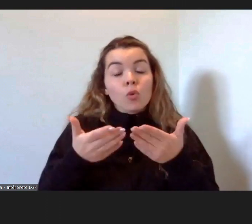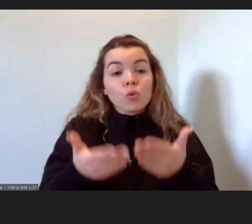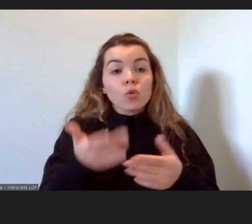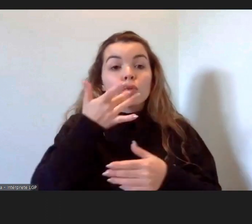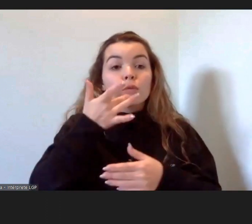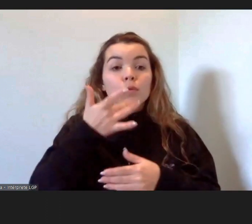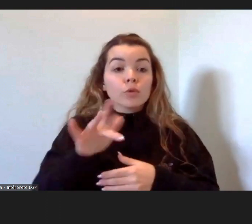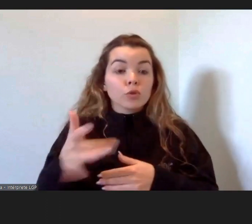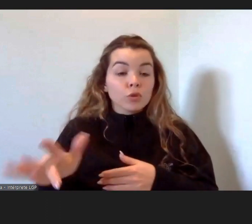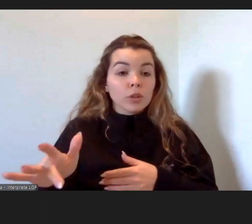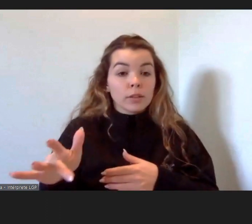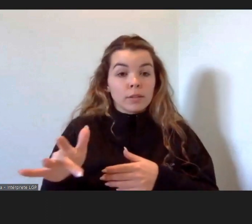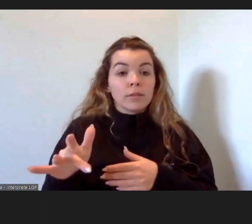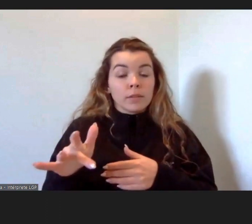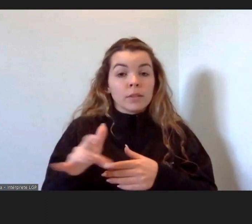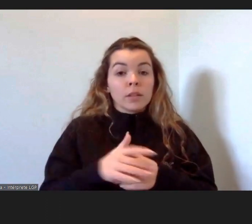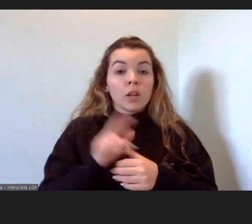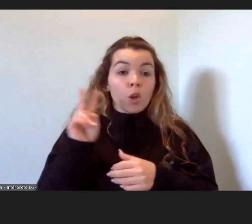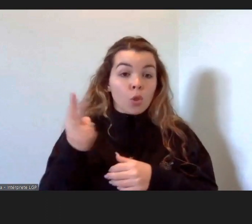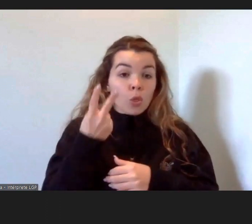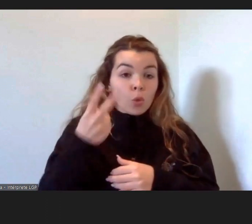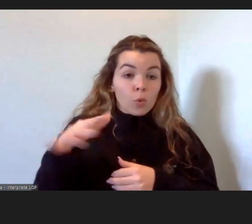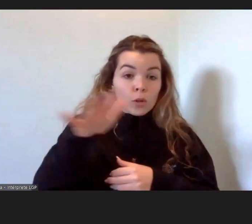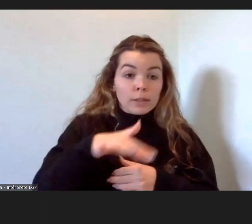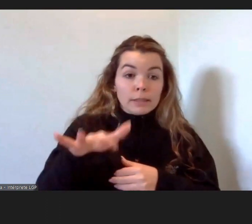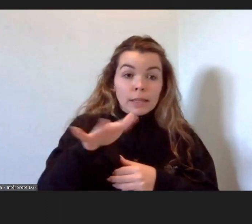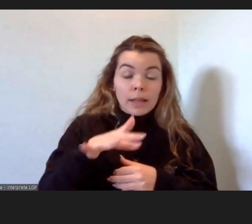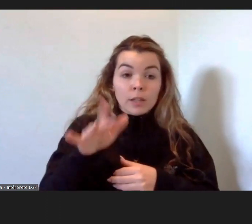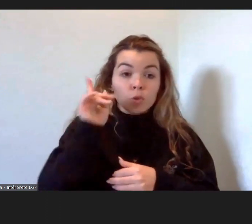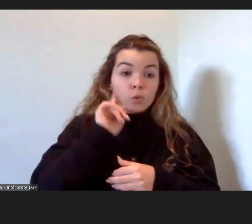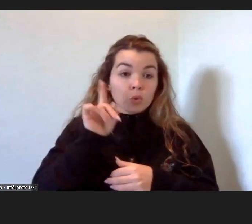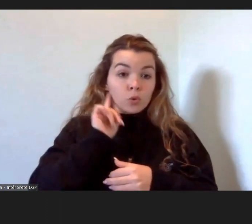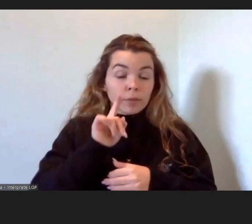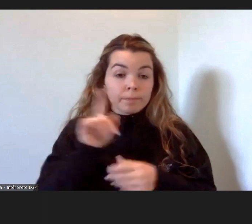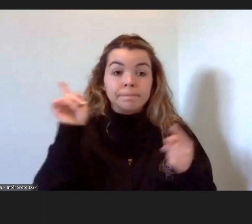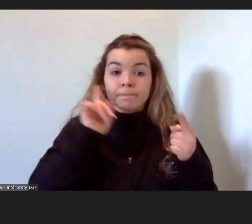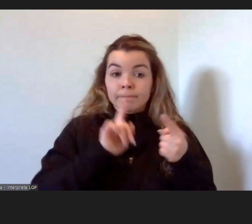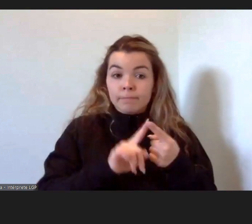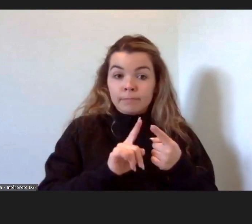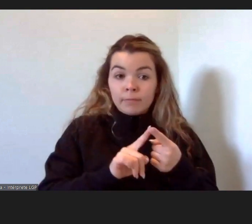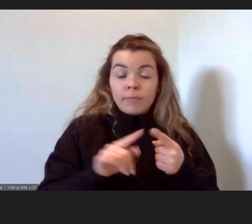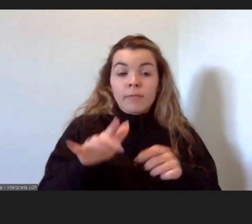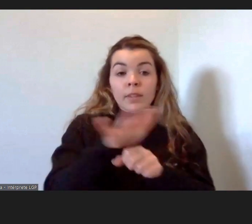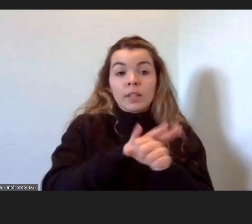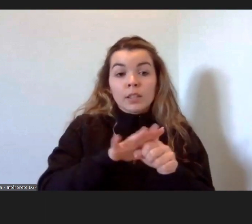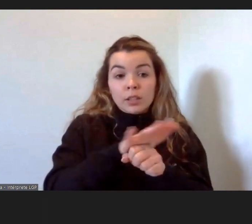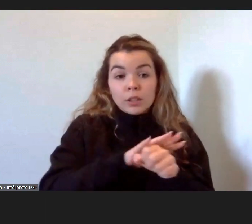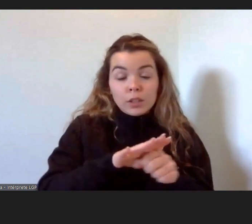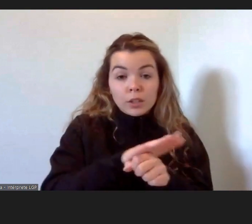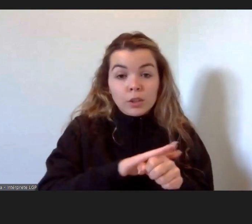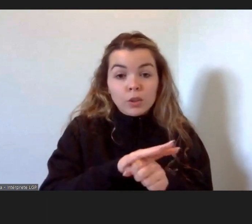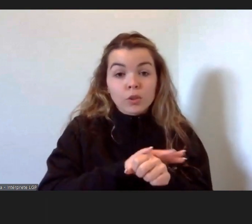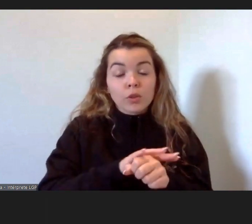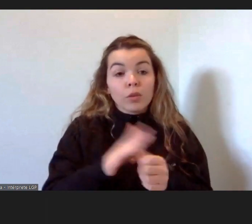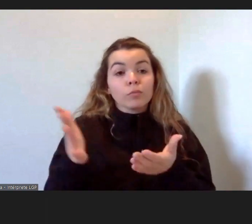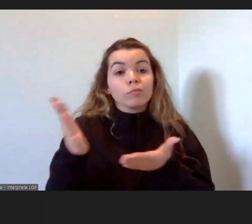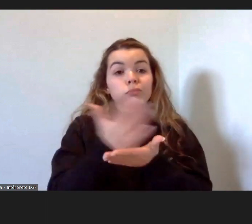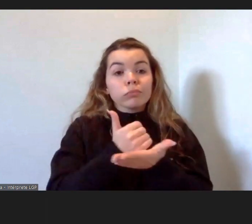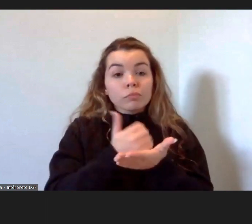dos imigrantes em duas áreas críticas. Uma é a situação da sustentabilidade demográfica.